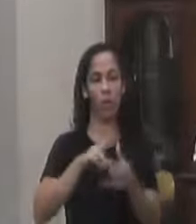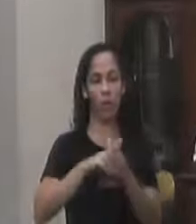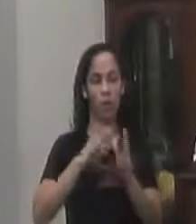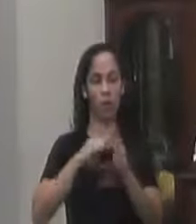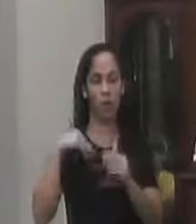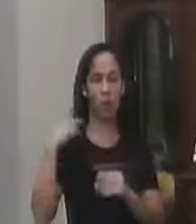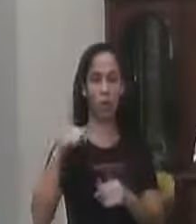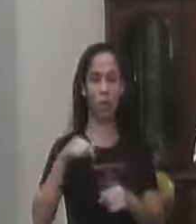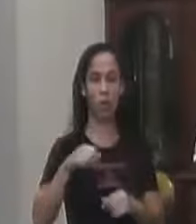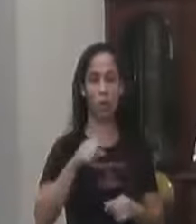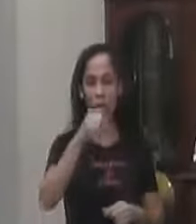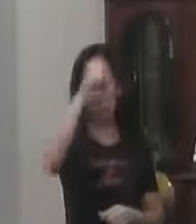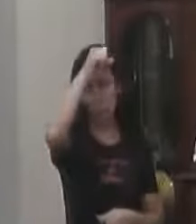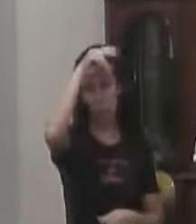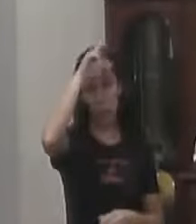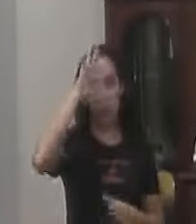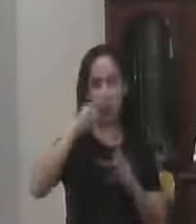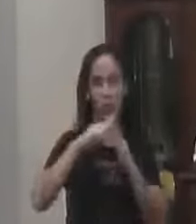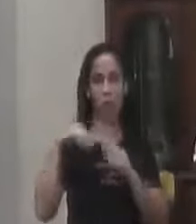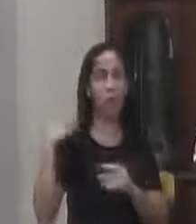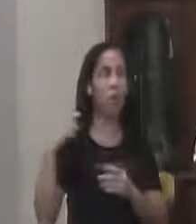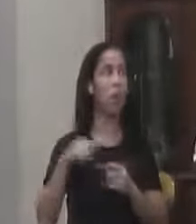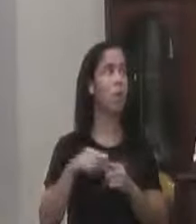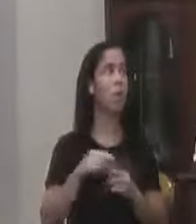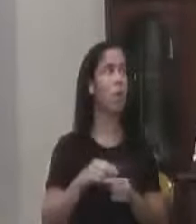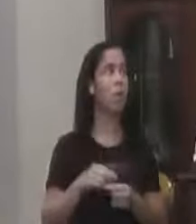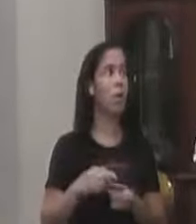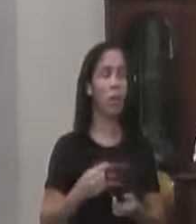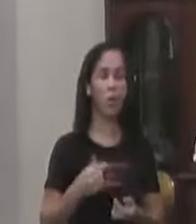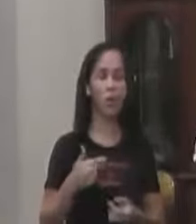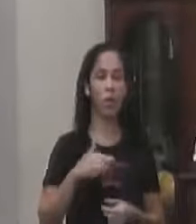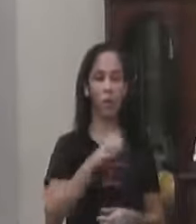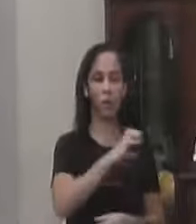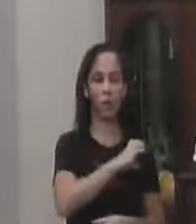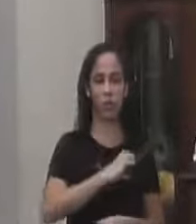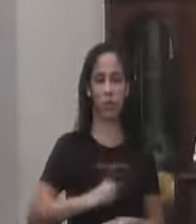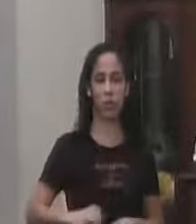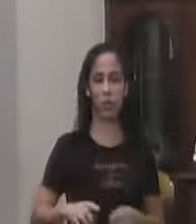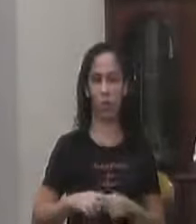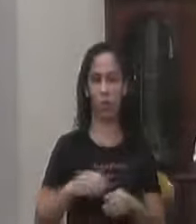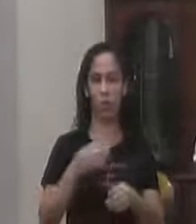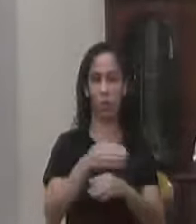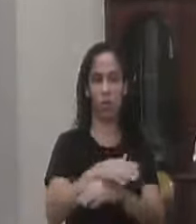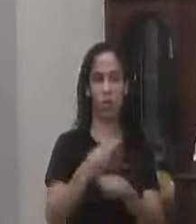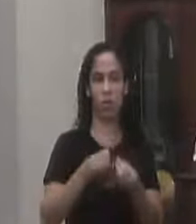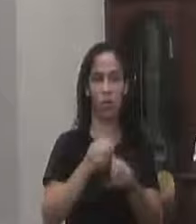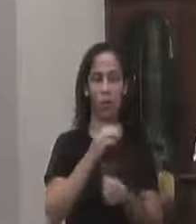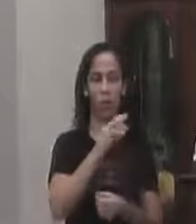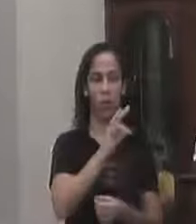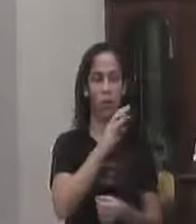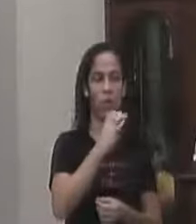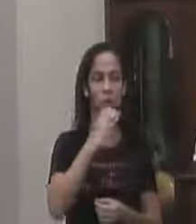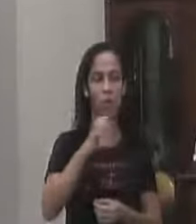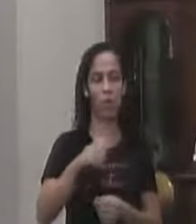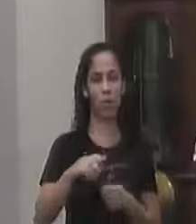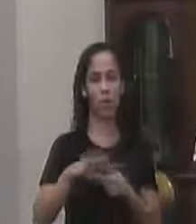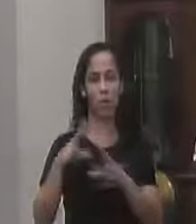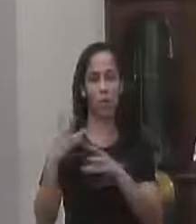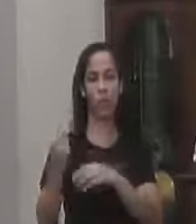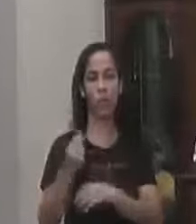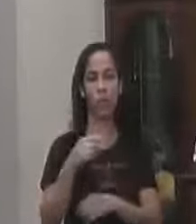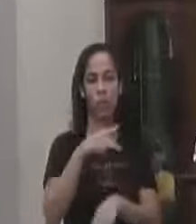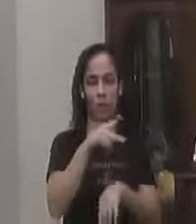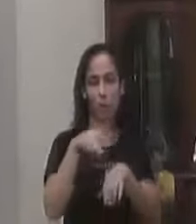Municipal E já é uma Câmara Que se destaca No estado do Rio de Janeiro Dentro da Escola de Contas Do Tribunal de Contas E no cenário nacional